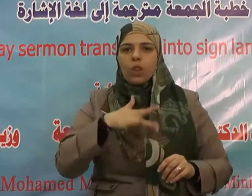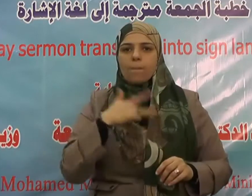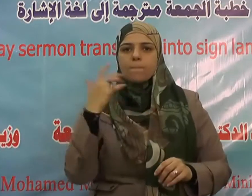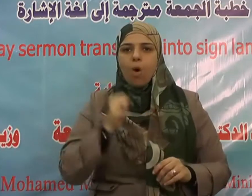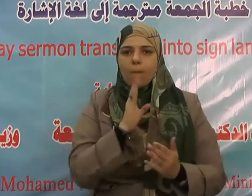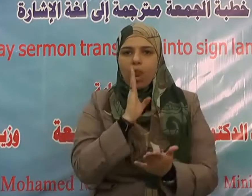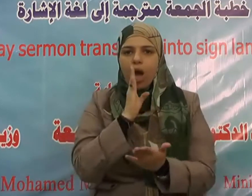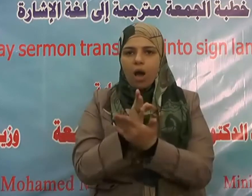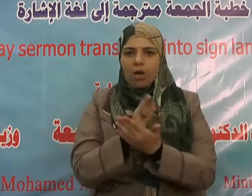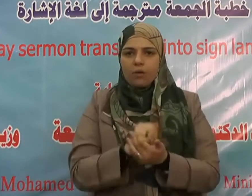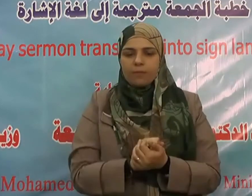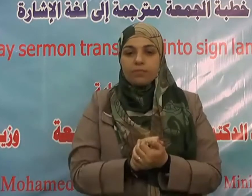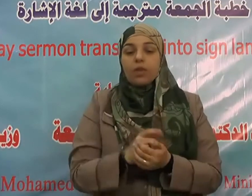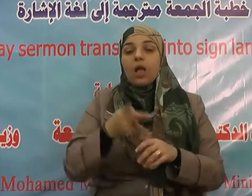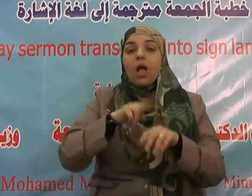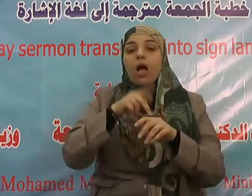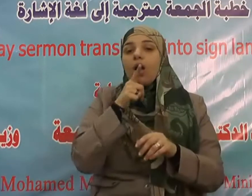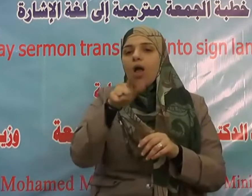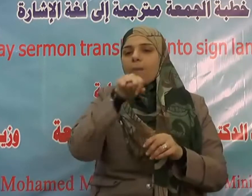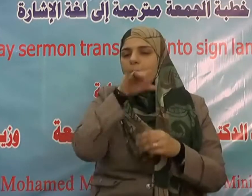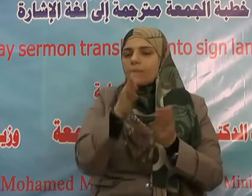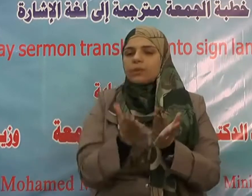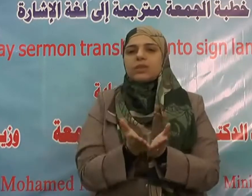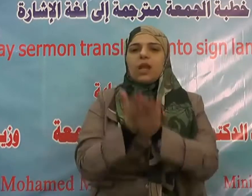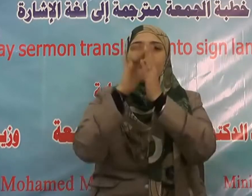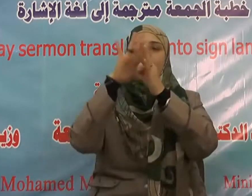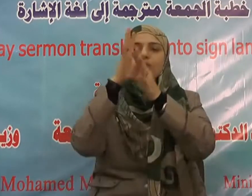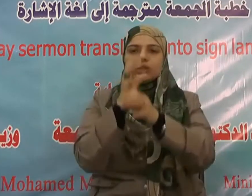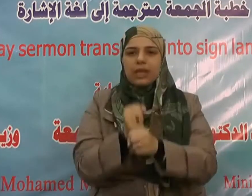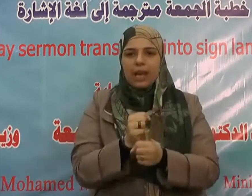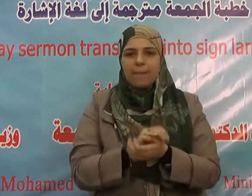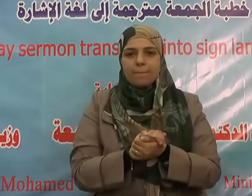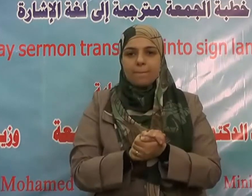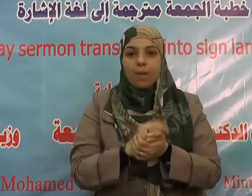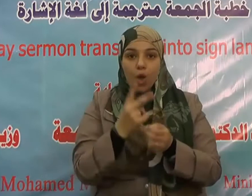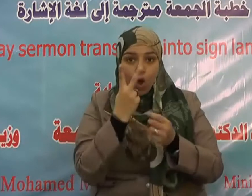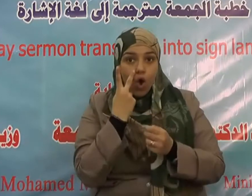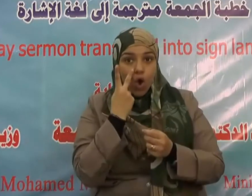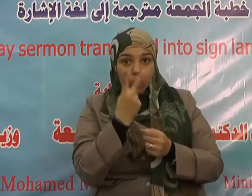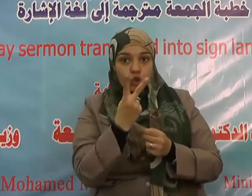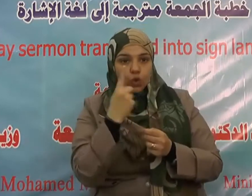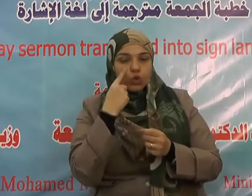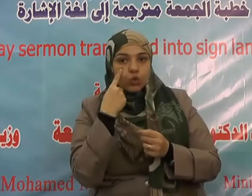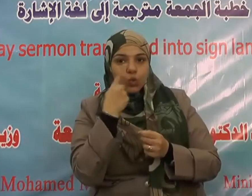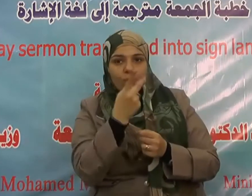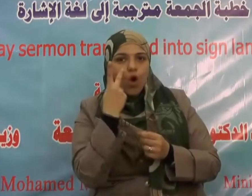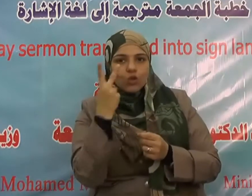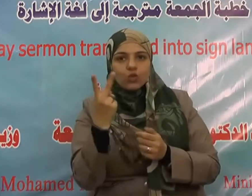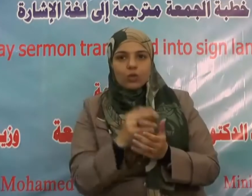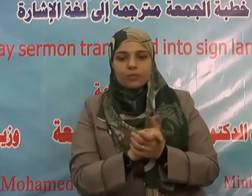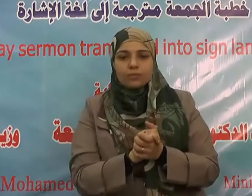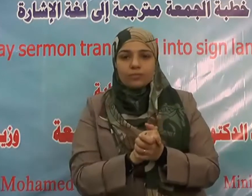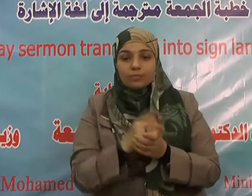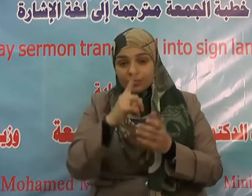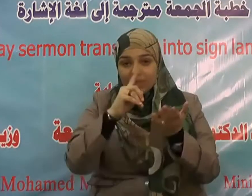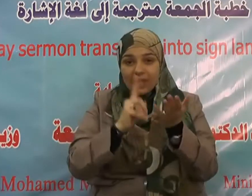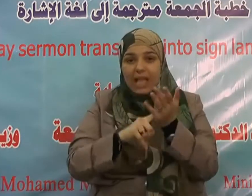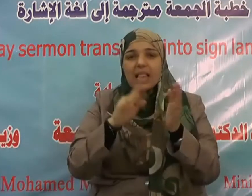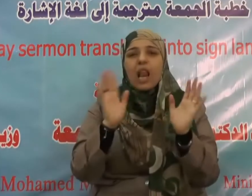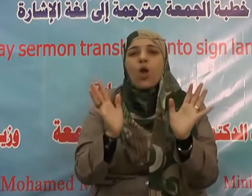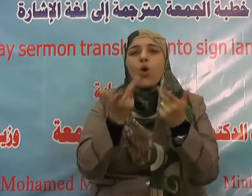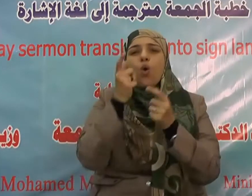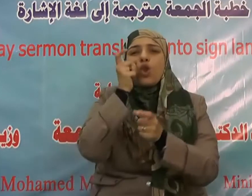كما أن المؤمن الحقيقي ينزه نفسه عن كل ما يؤذي